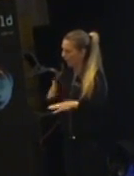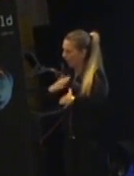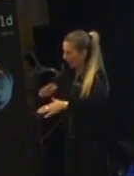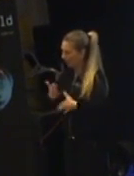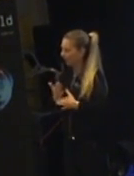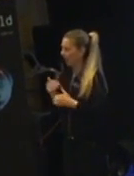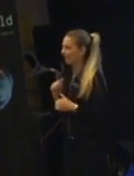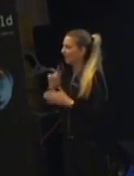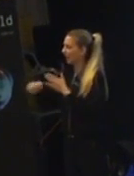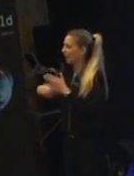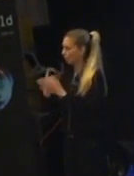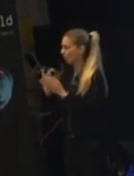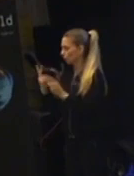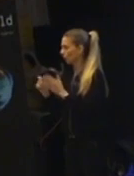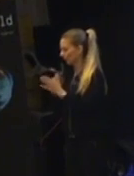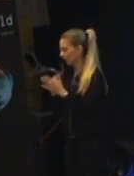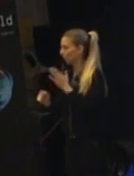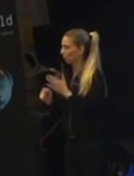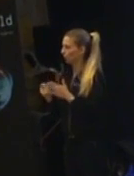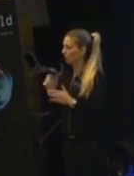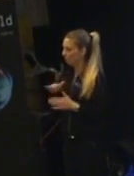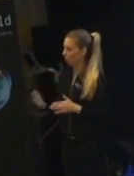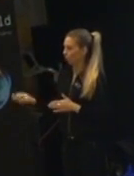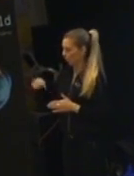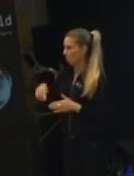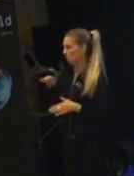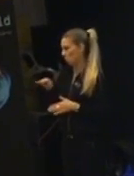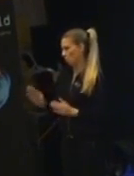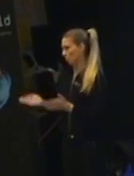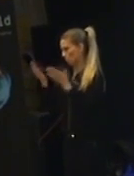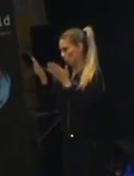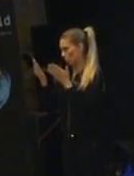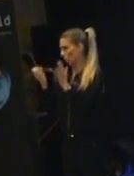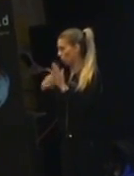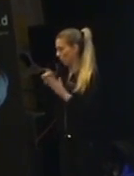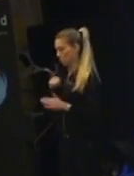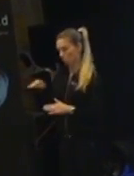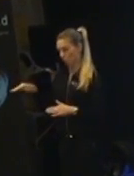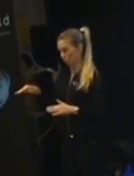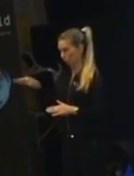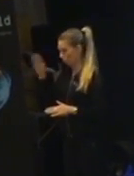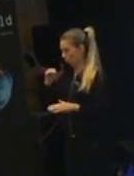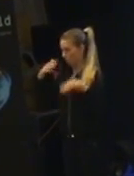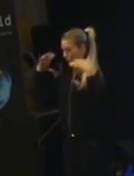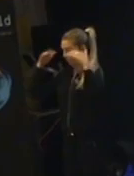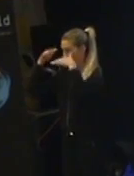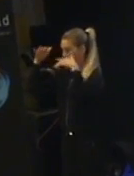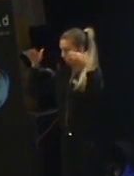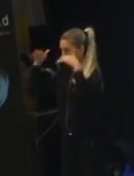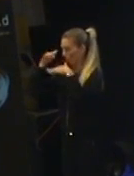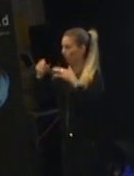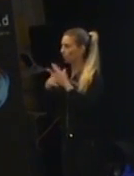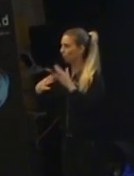lektionerna som knep för att få barnen att landa när de kommer på måndag. För på måndag är de där uppe på grund av allt socker.